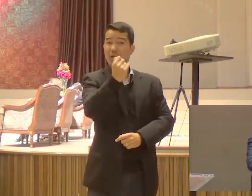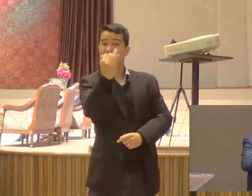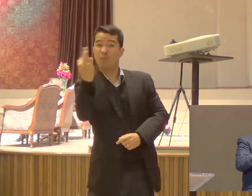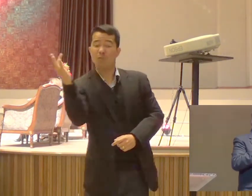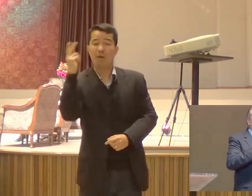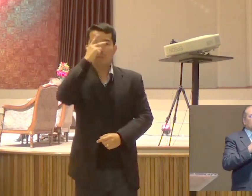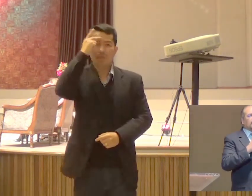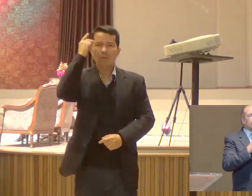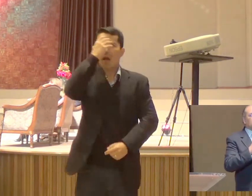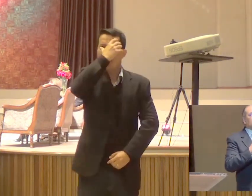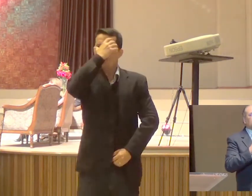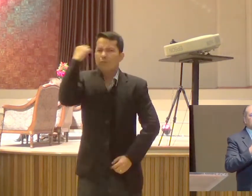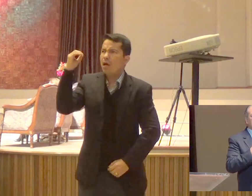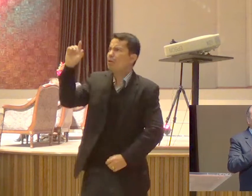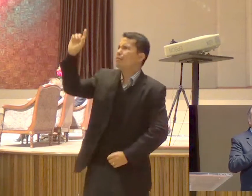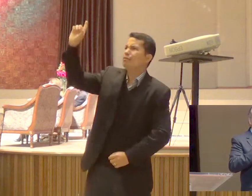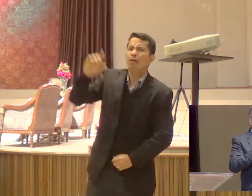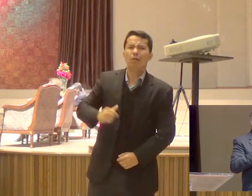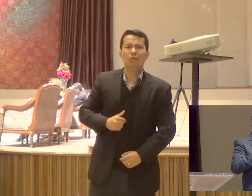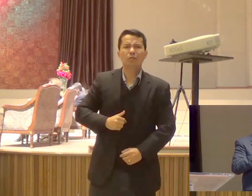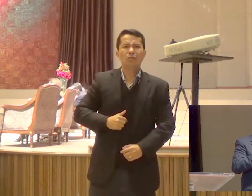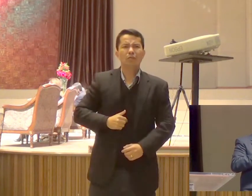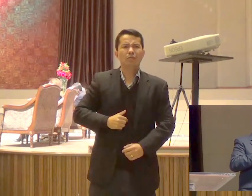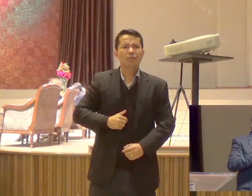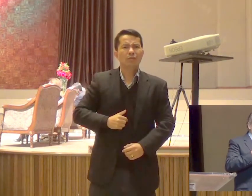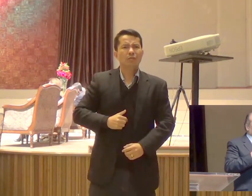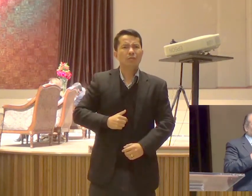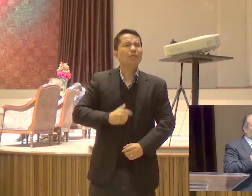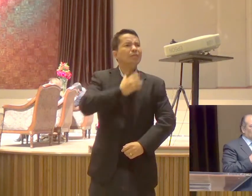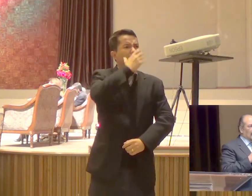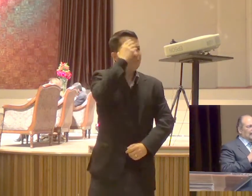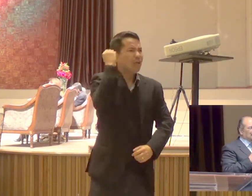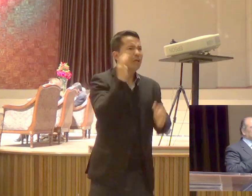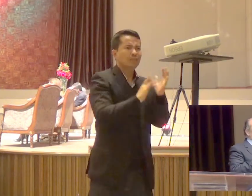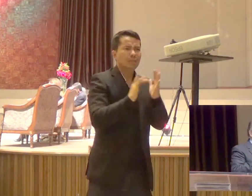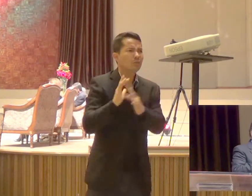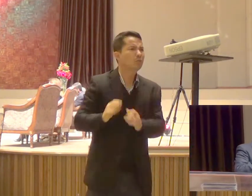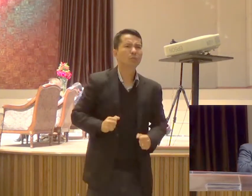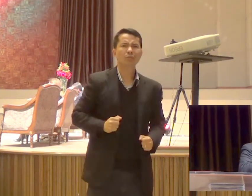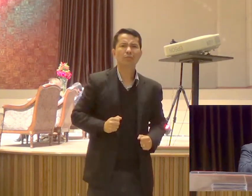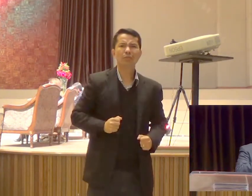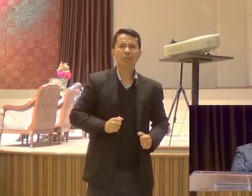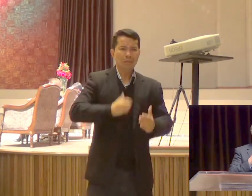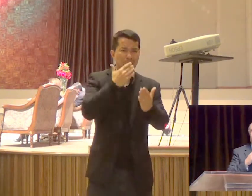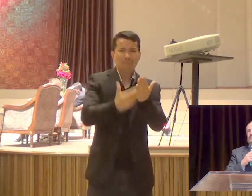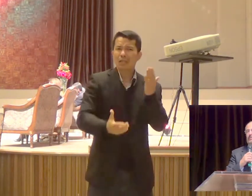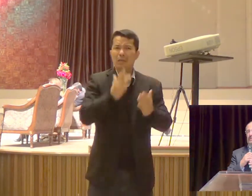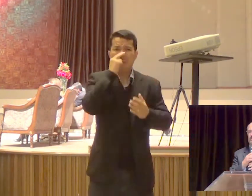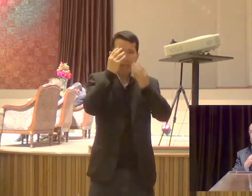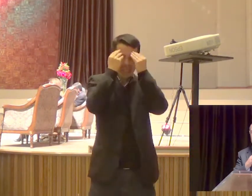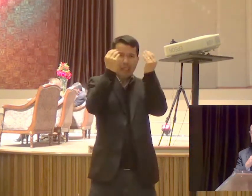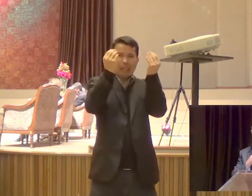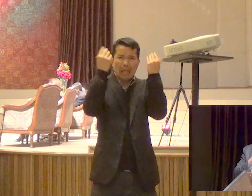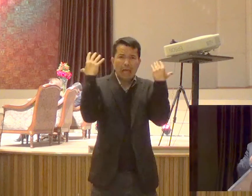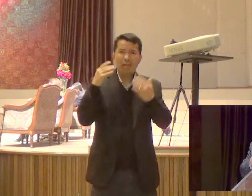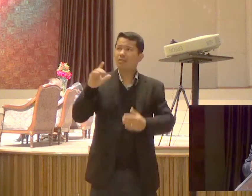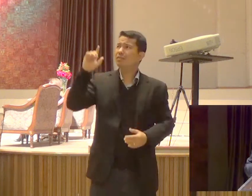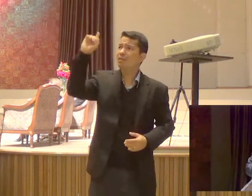Jesus Em temor e tremor E passou a andar Segundo princípios estabelecidos Nas escrituras